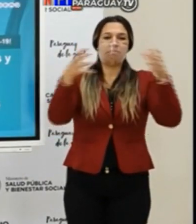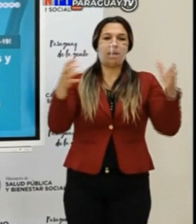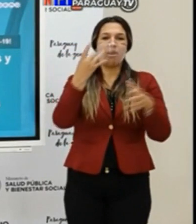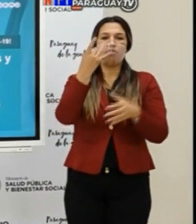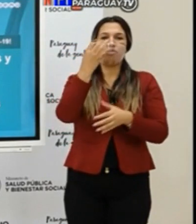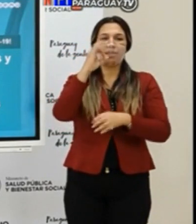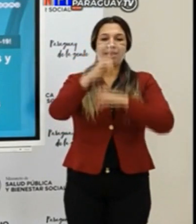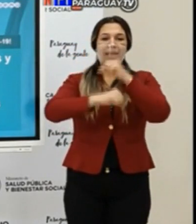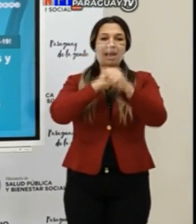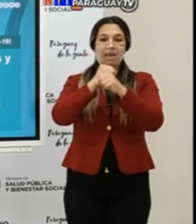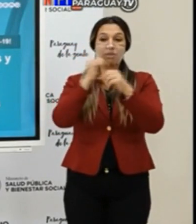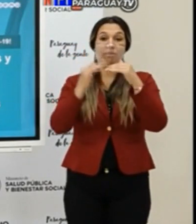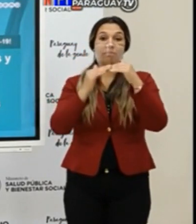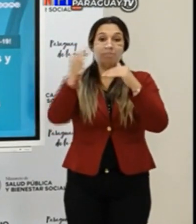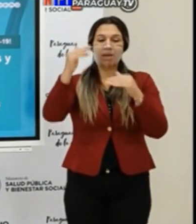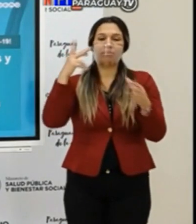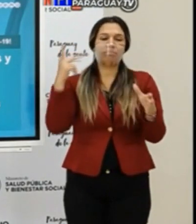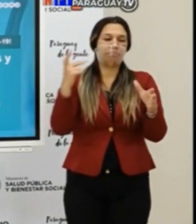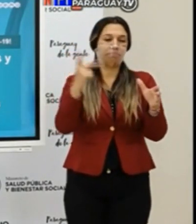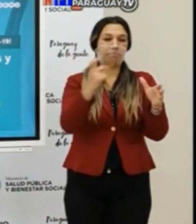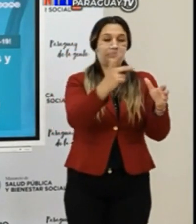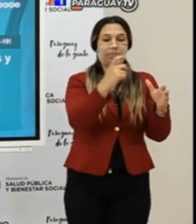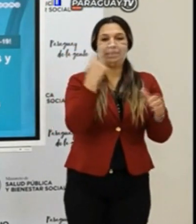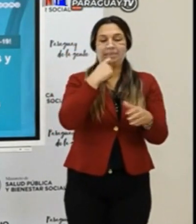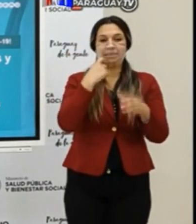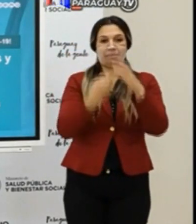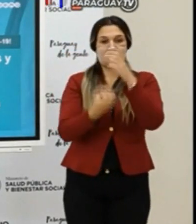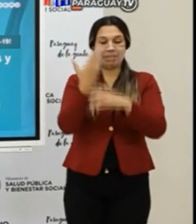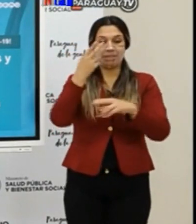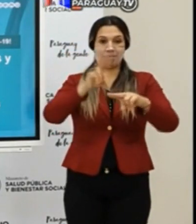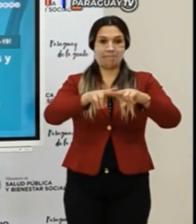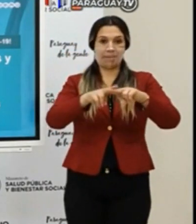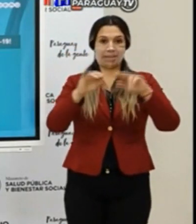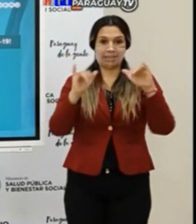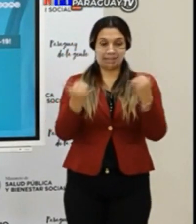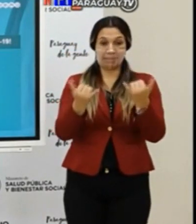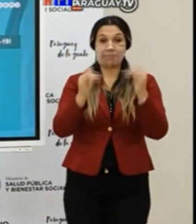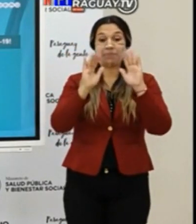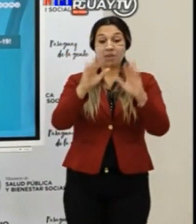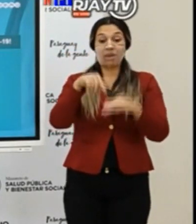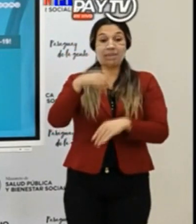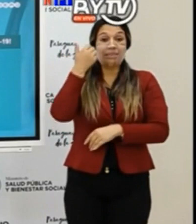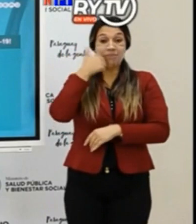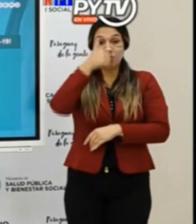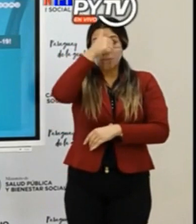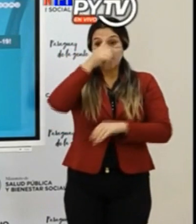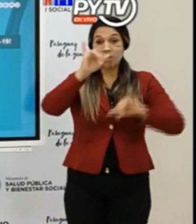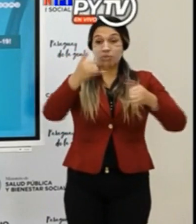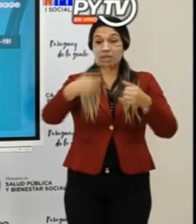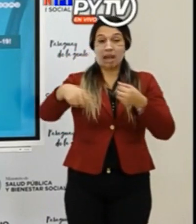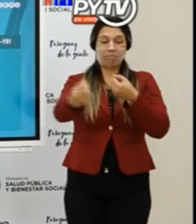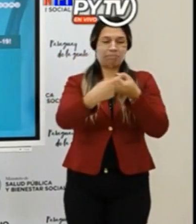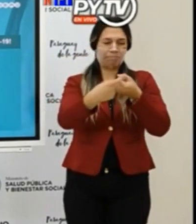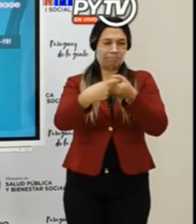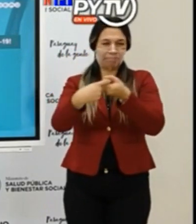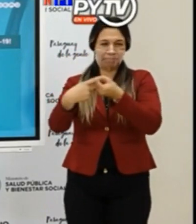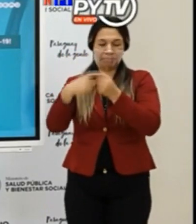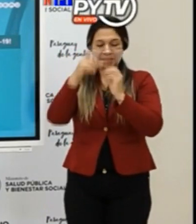años cumplidos y más la vacunación. Si contamos ya este fin de semana con la mayor cantidad de personas